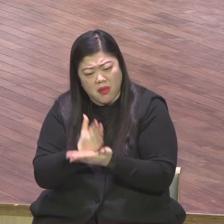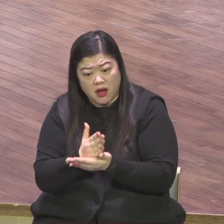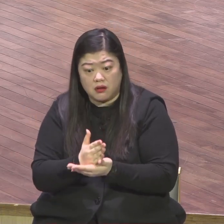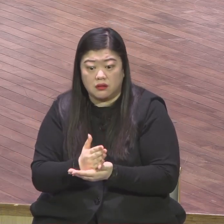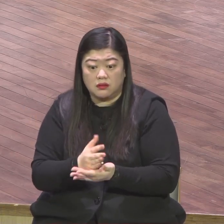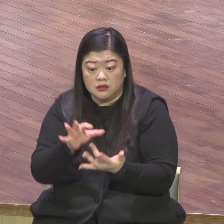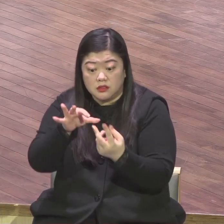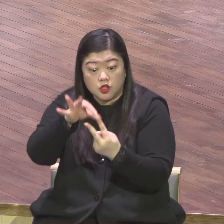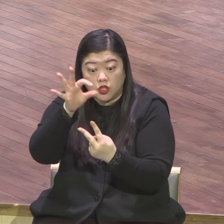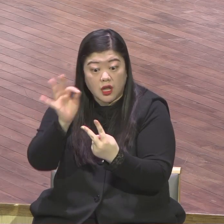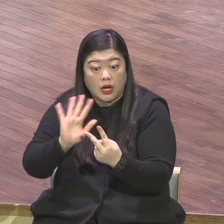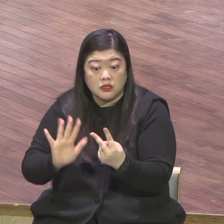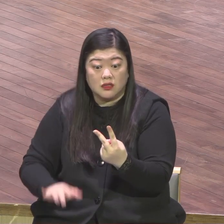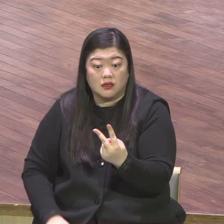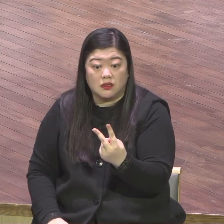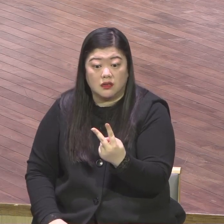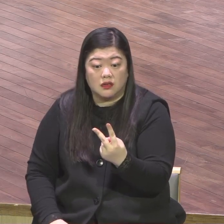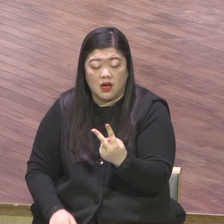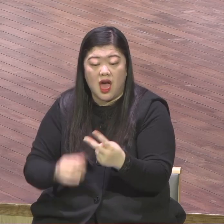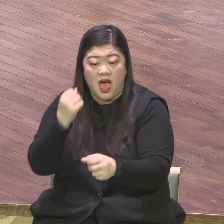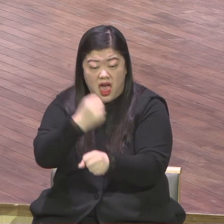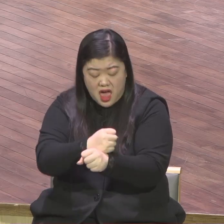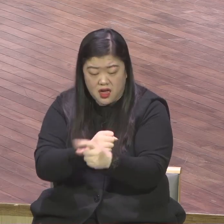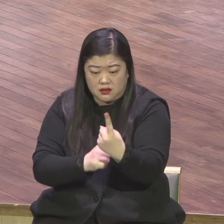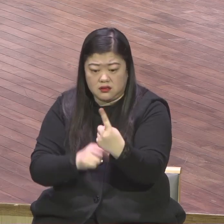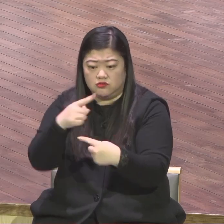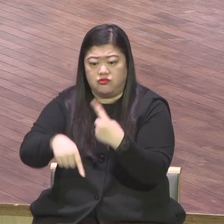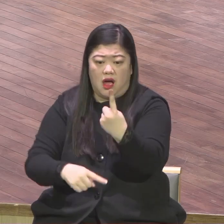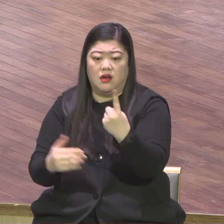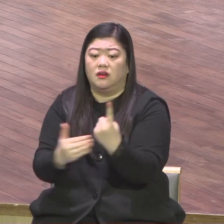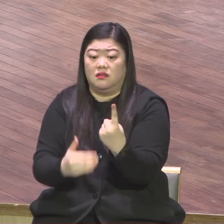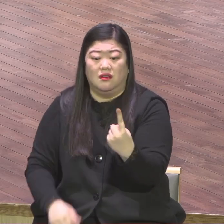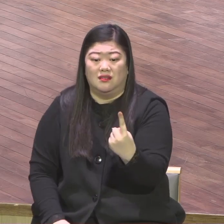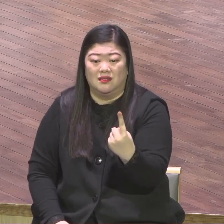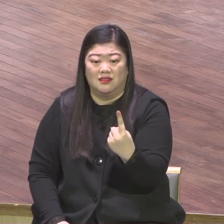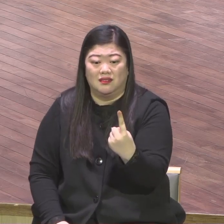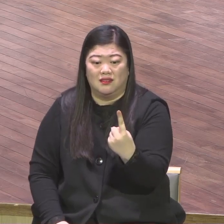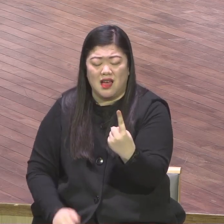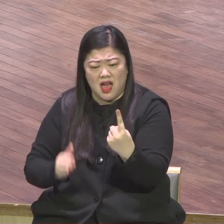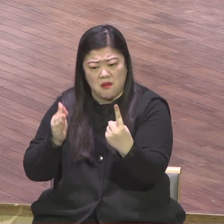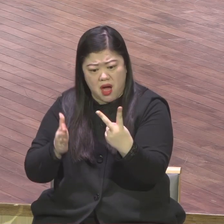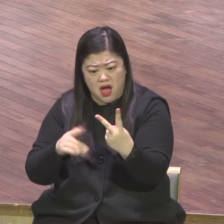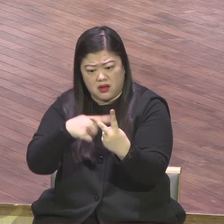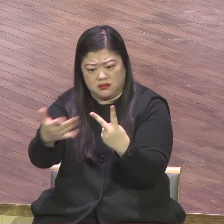2023년 2, 3, 7 선교의 원년으로 우리가 2, 3, 7 치유운동을 본격적으로 펼쳐나가야 되는데